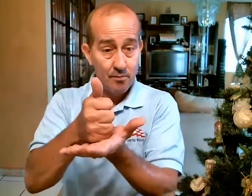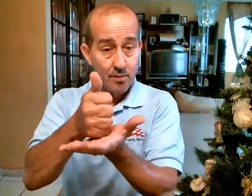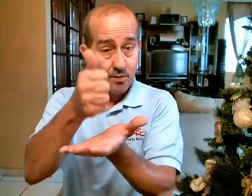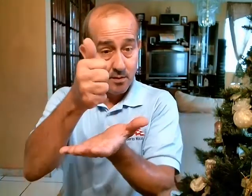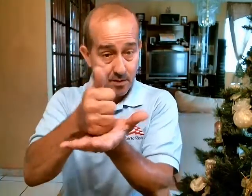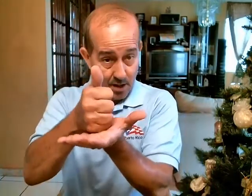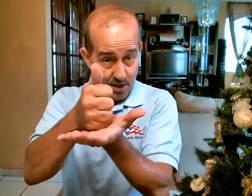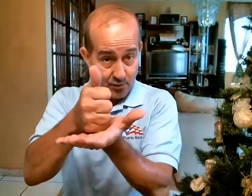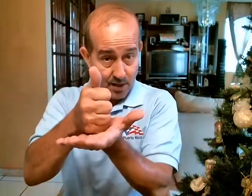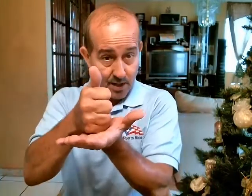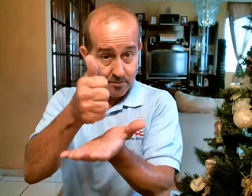Ayudar